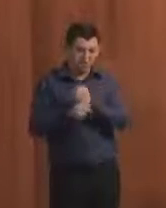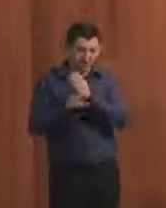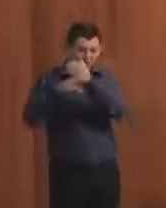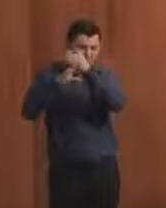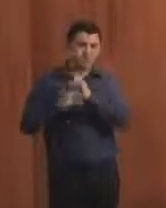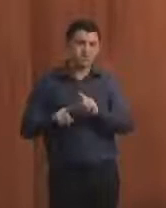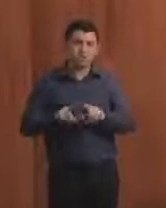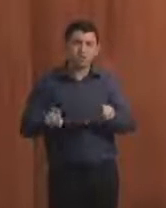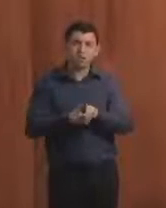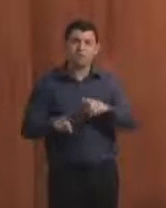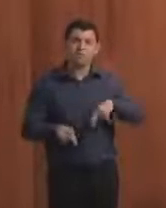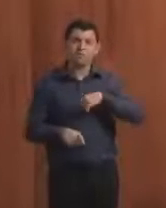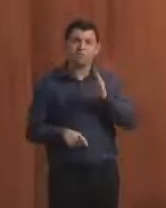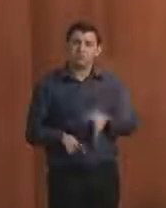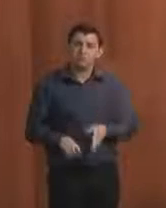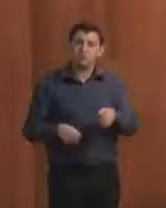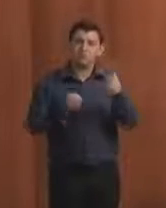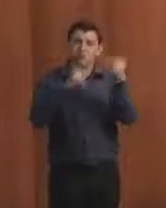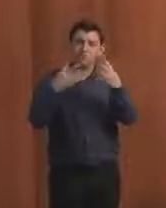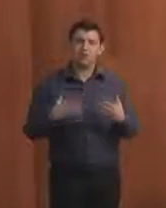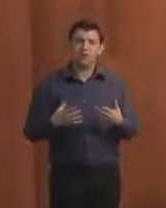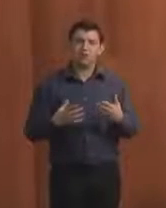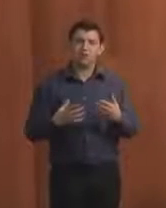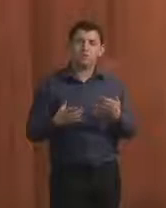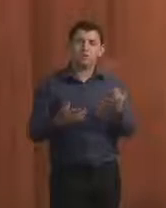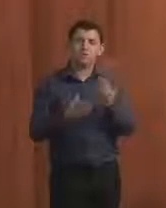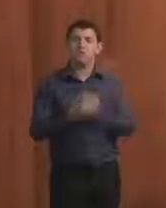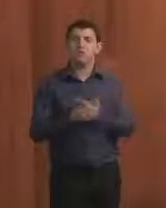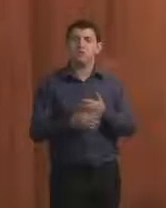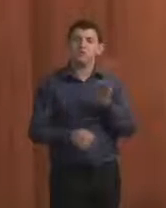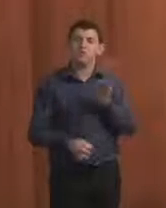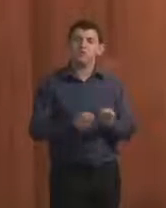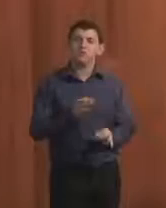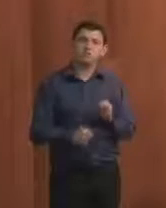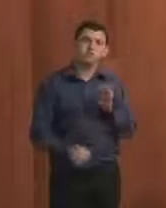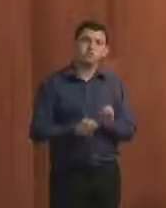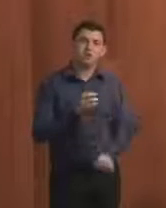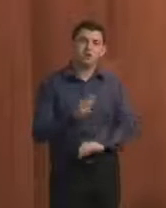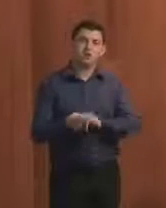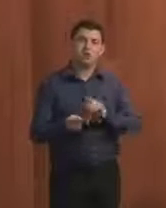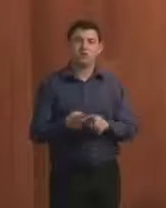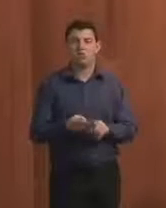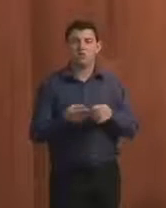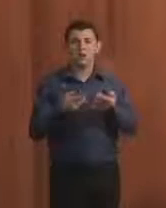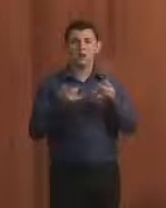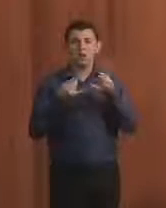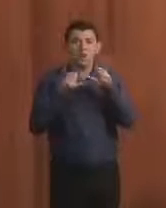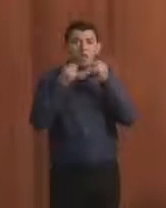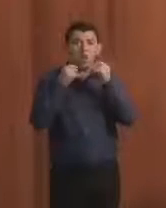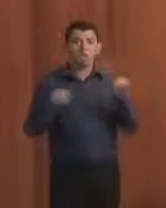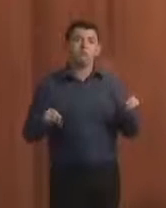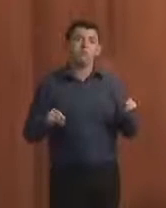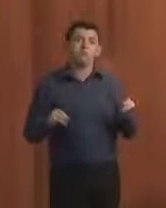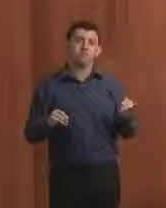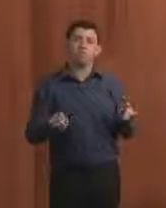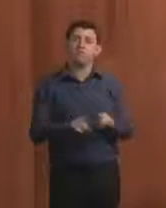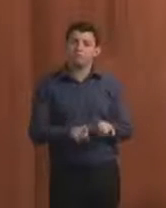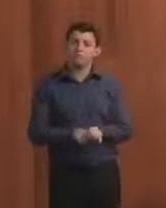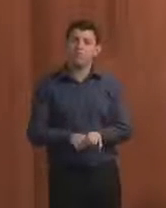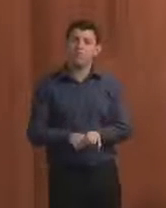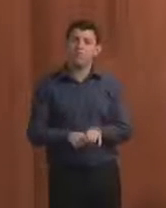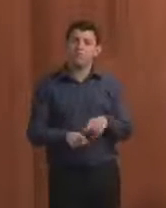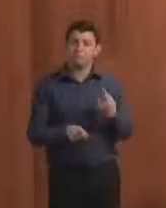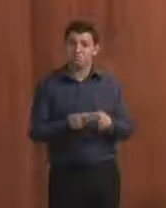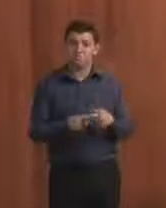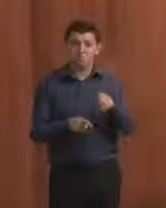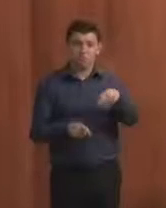comentou sobre os processos judiciais eletrônicos, que os processos agora são eletrônicos, mas que